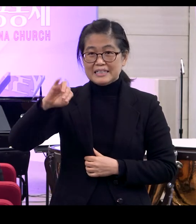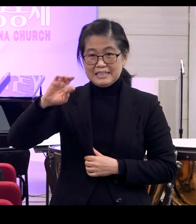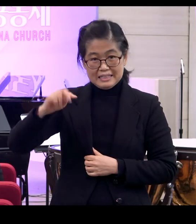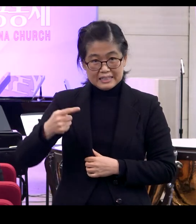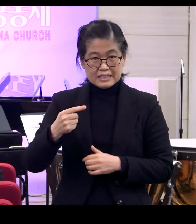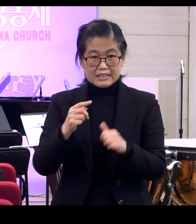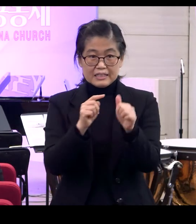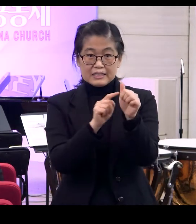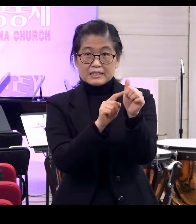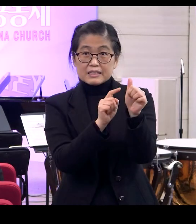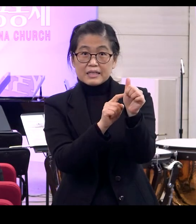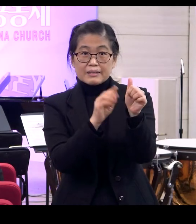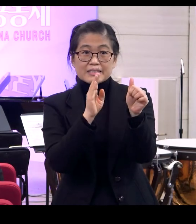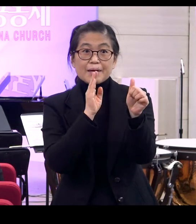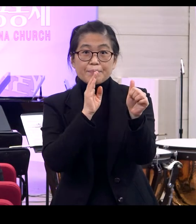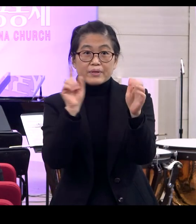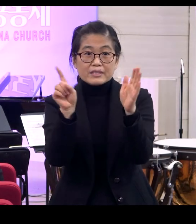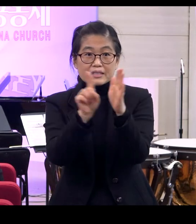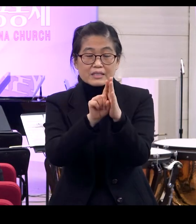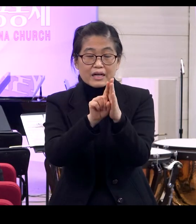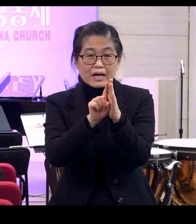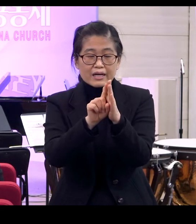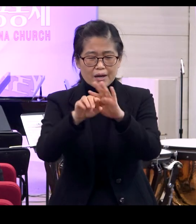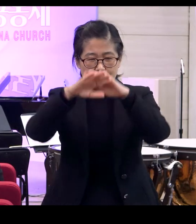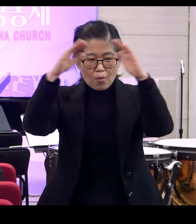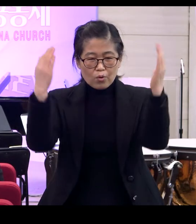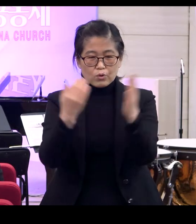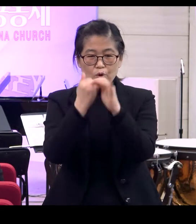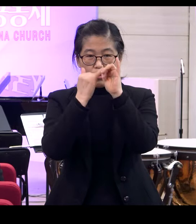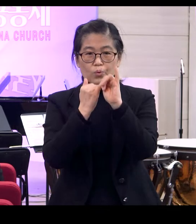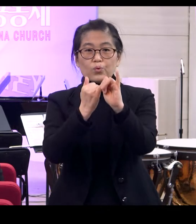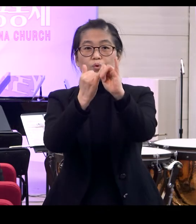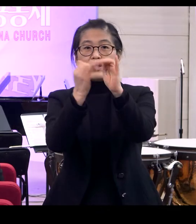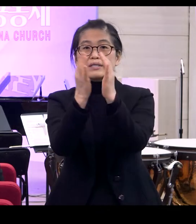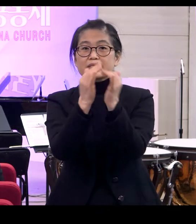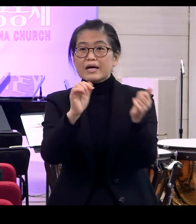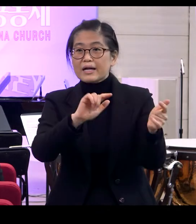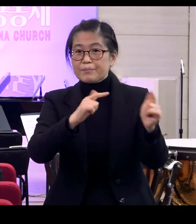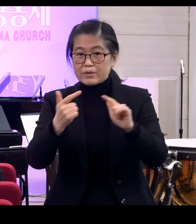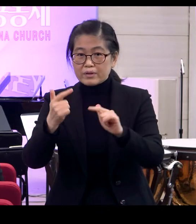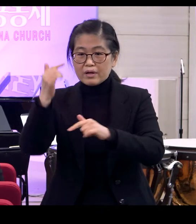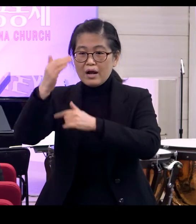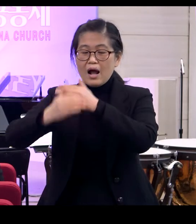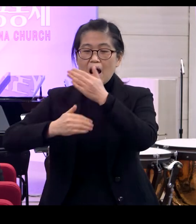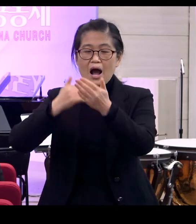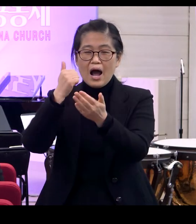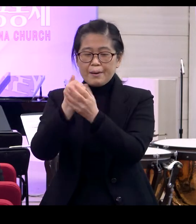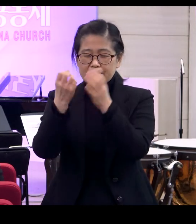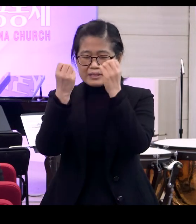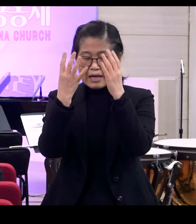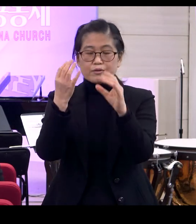알지만 참된 신앙의 모든 사람들은요 다 하나님의 창조 앞에 감격했어요